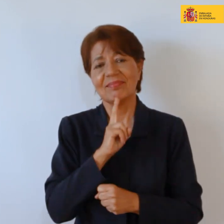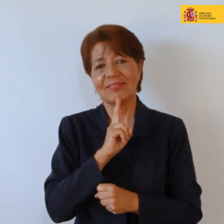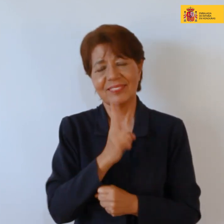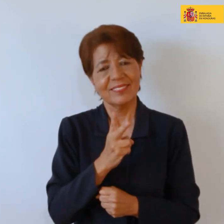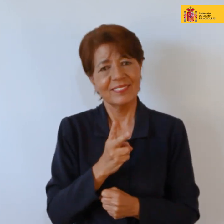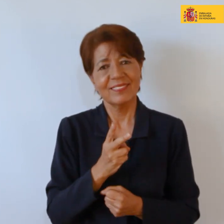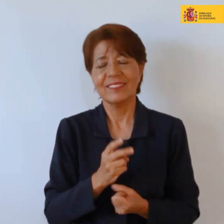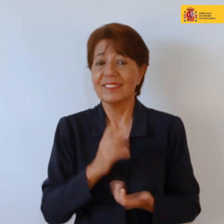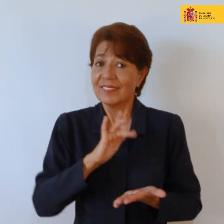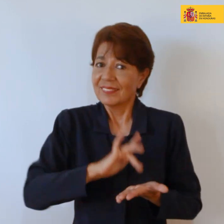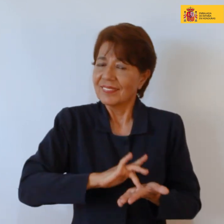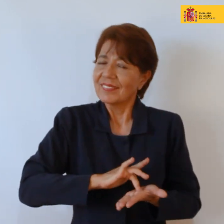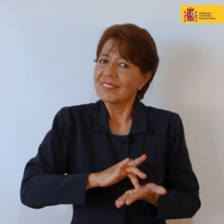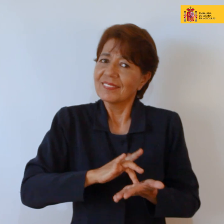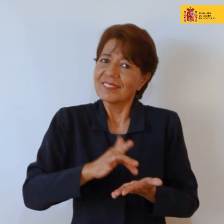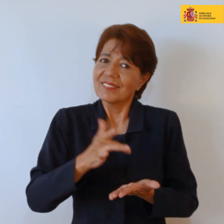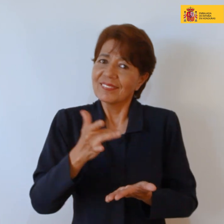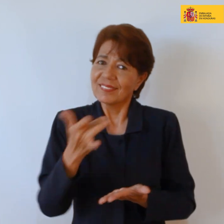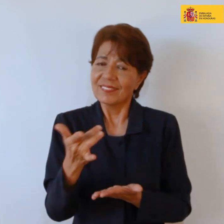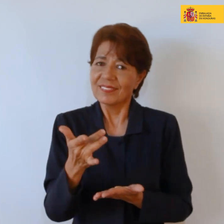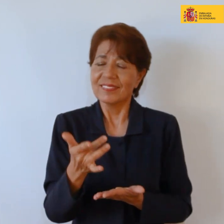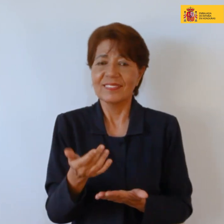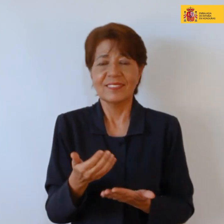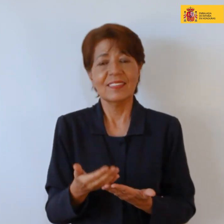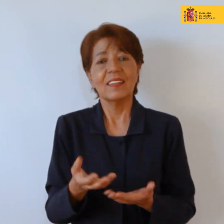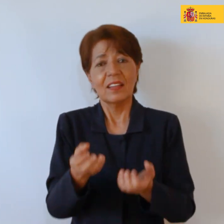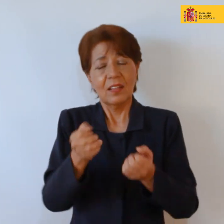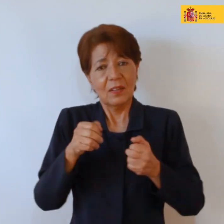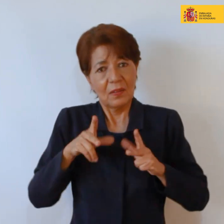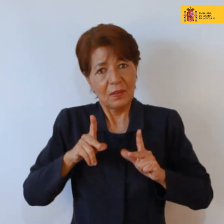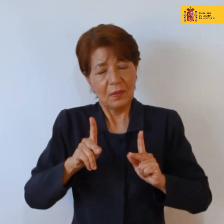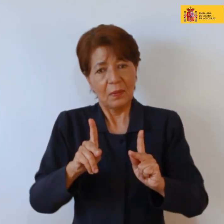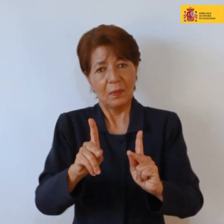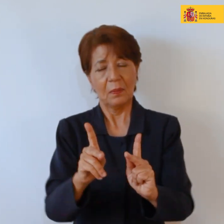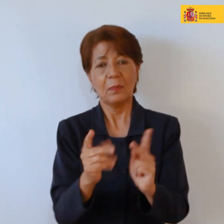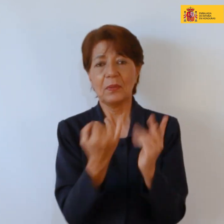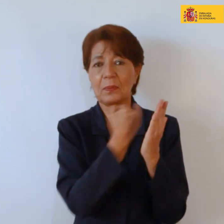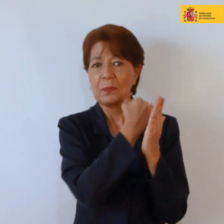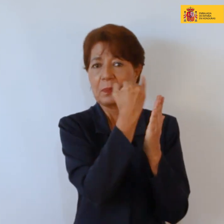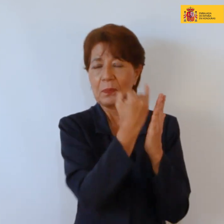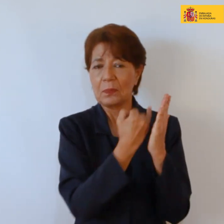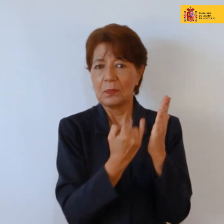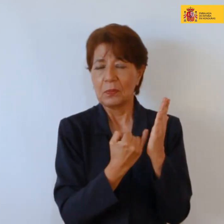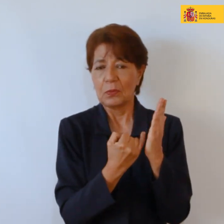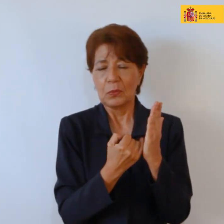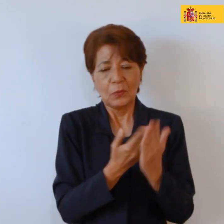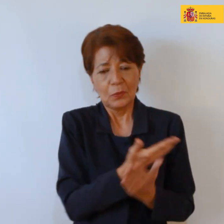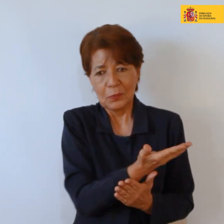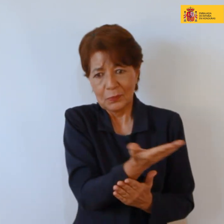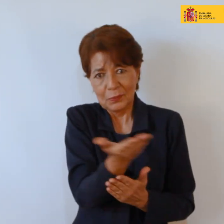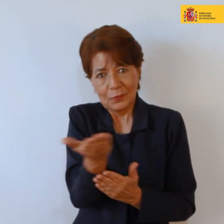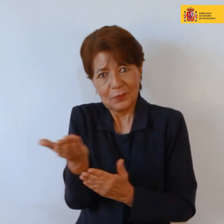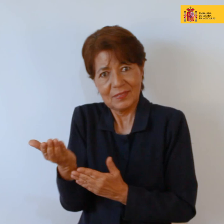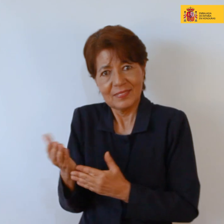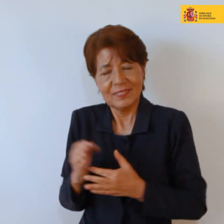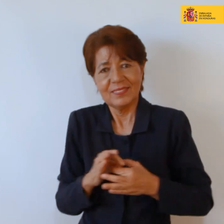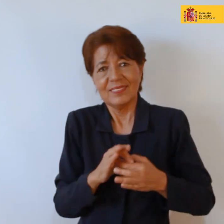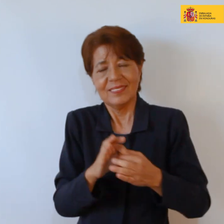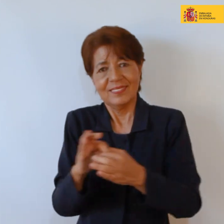verdad doy muchas gracias a a la posibilidad de haber hecho esto con con todos vosotros porque ha sido